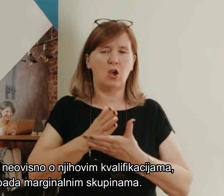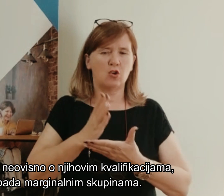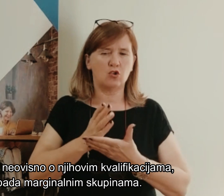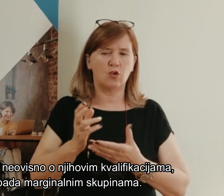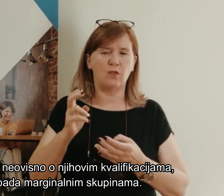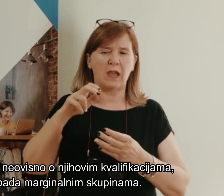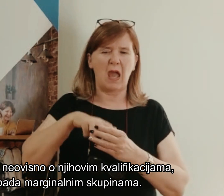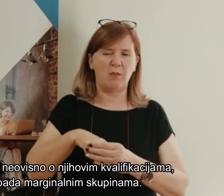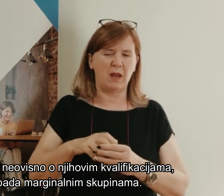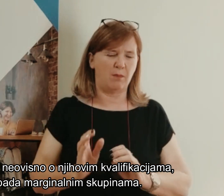marginalnim skupinama.